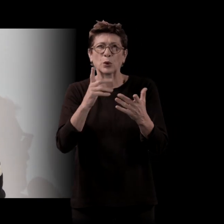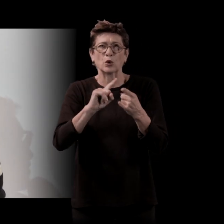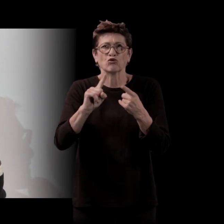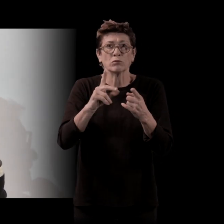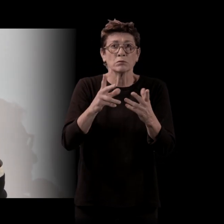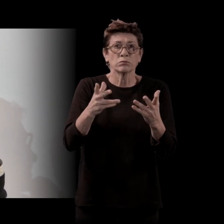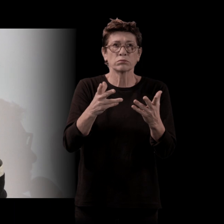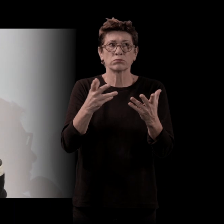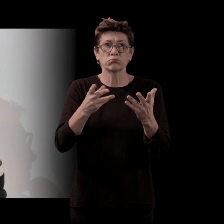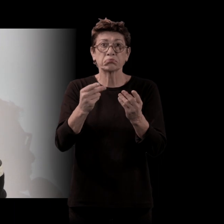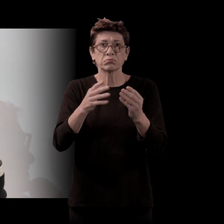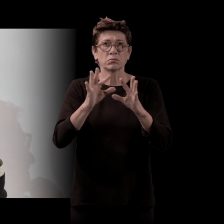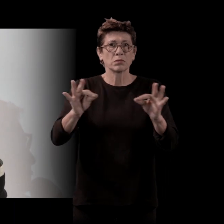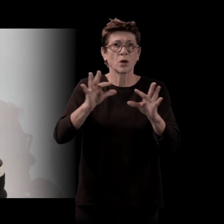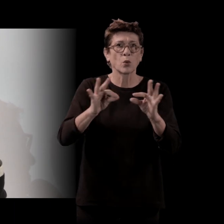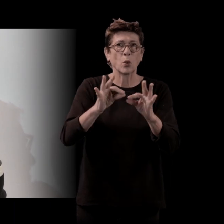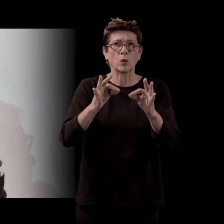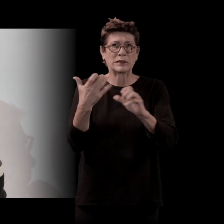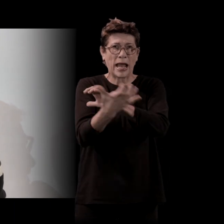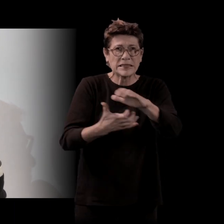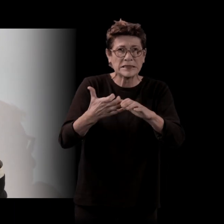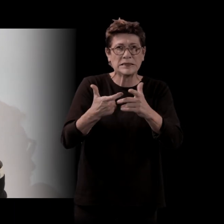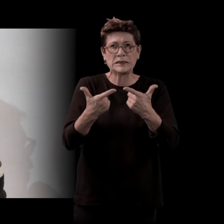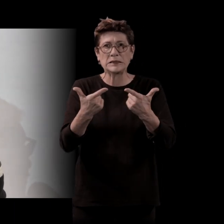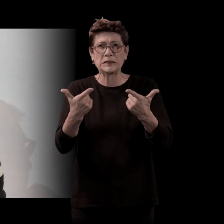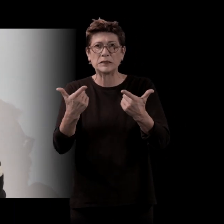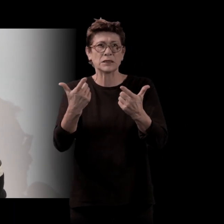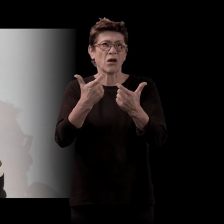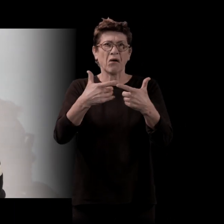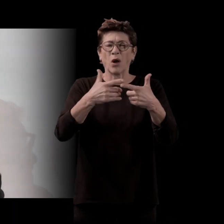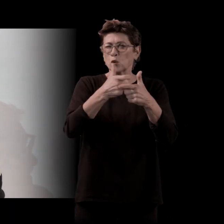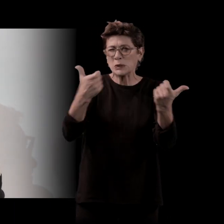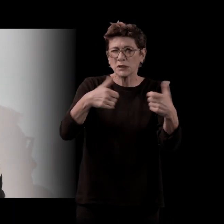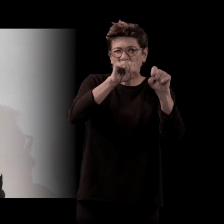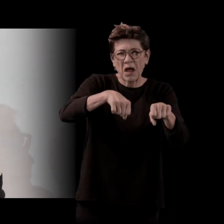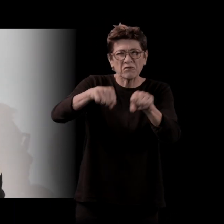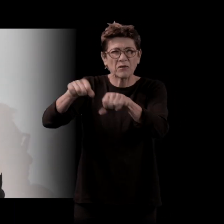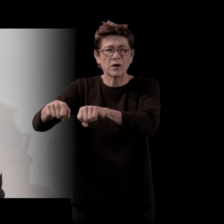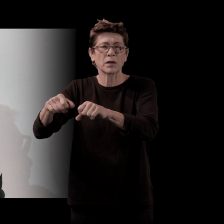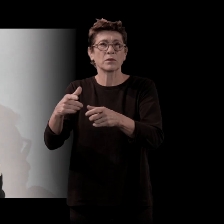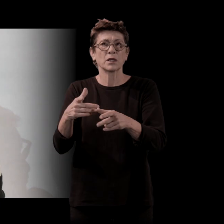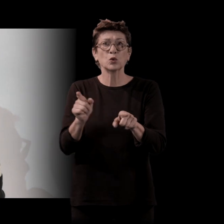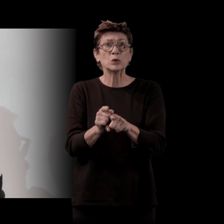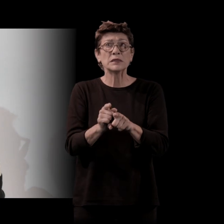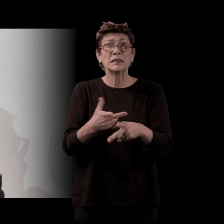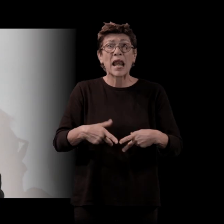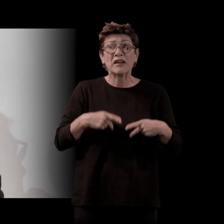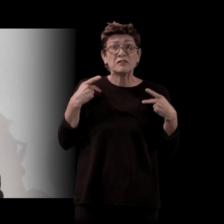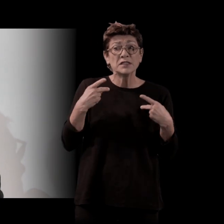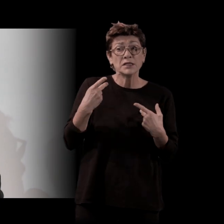la crise, raconter la désindustrialisation. Et puis peut-être encore plus, qu'est-ce que c'est que la vie des gens ? Tout bêtement, les paysages,